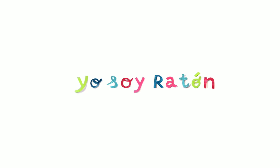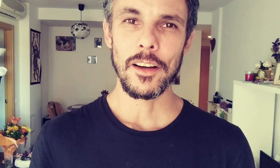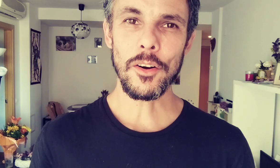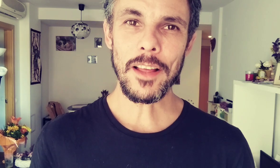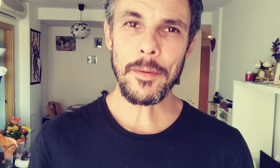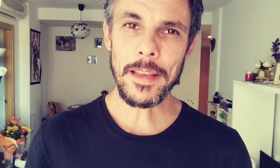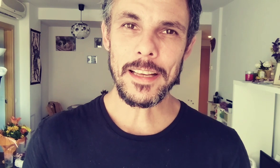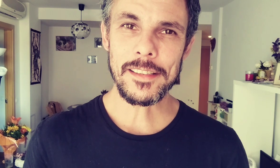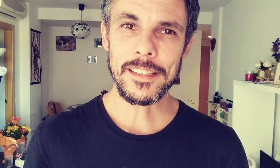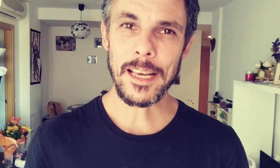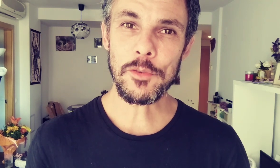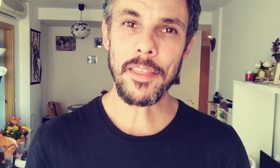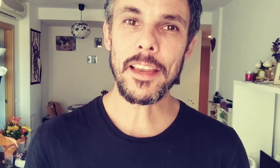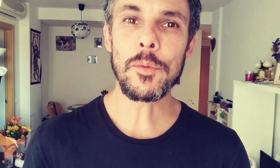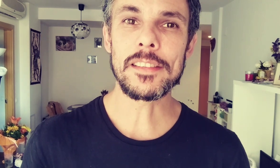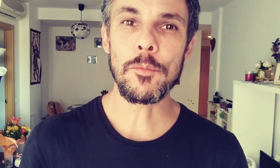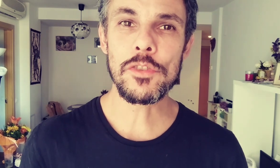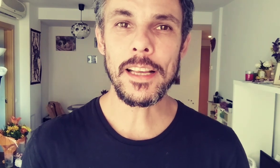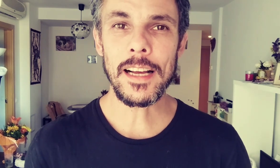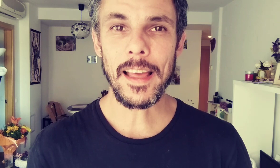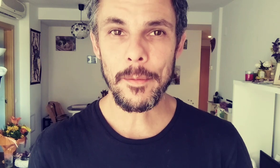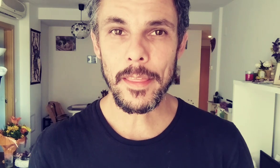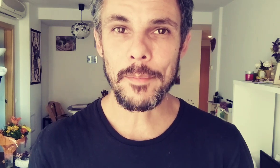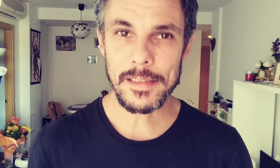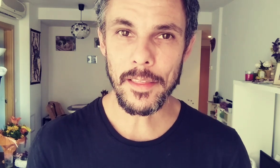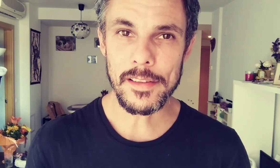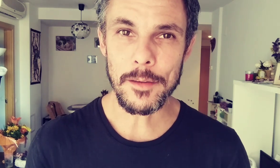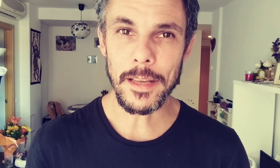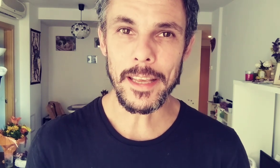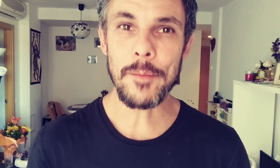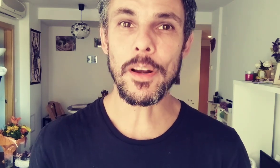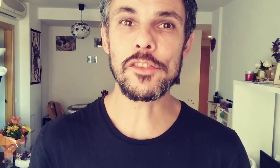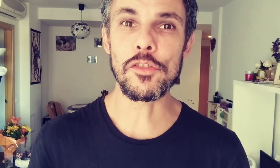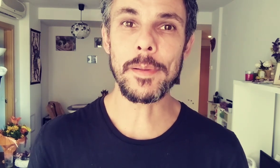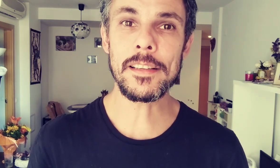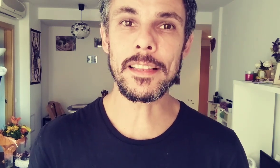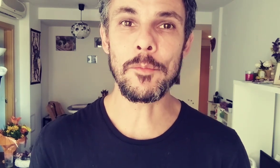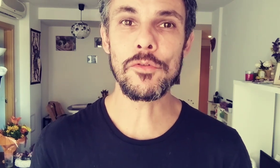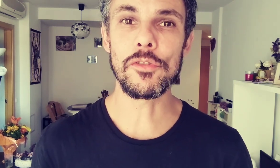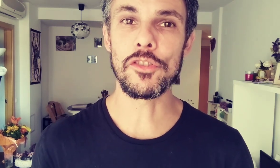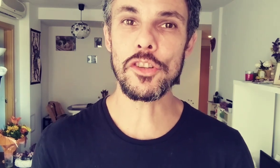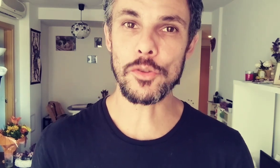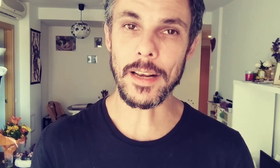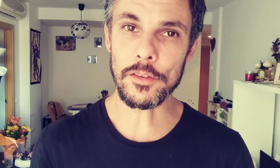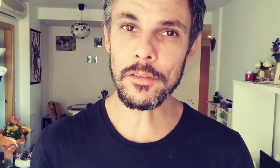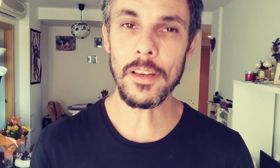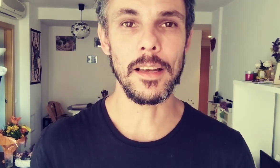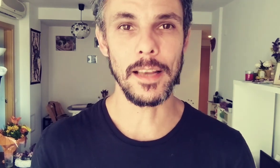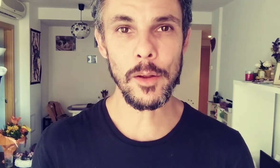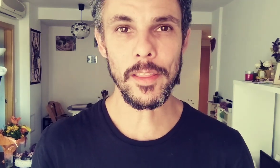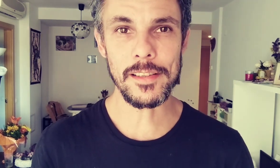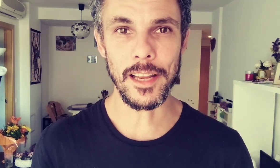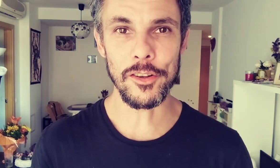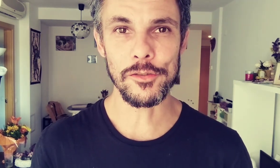Hola familias, queremos hacer nuestra música cada vez más accesible y por eso os presentamos Yo soy Ratón, lengua de signos